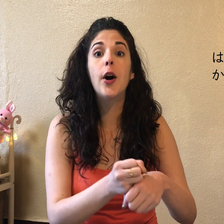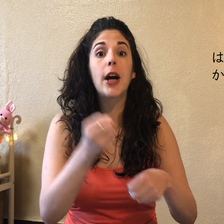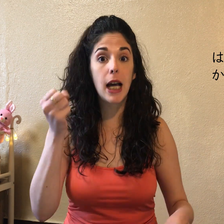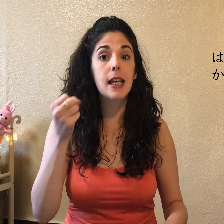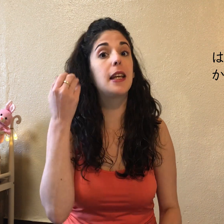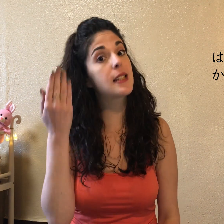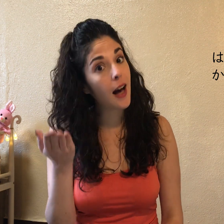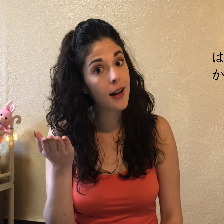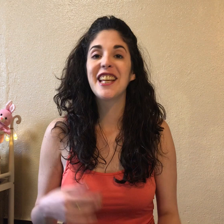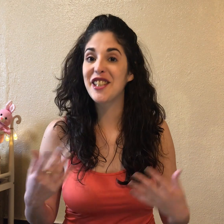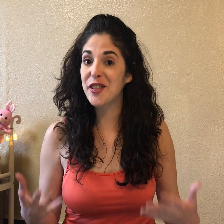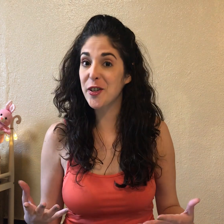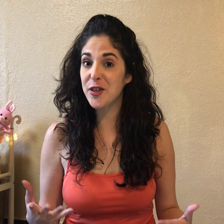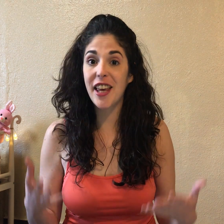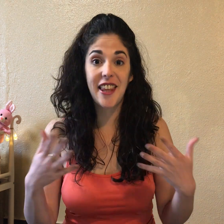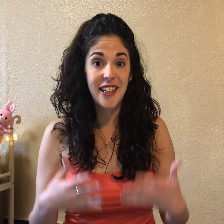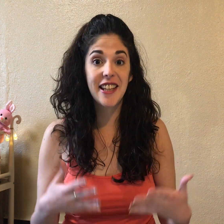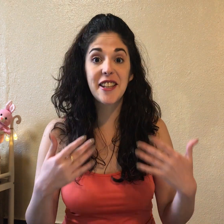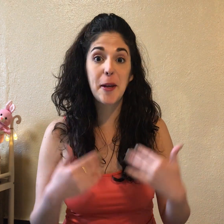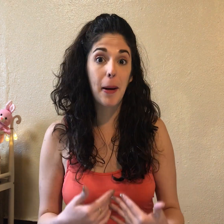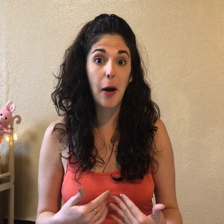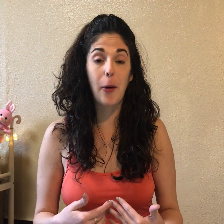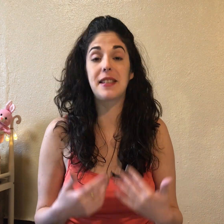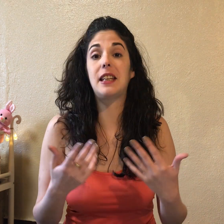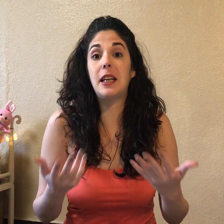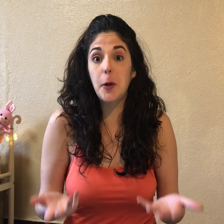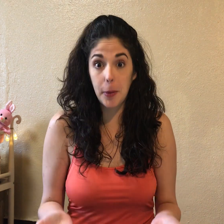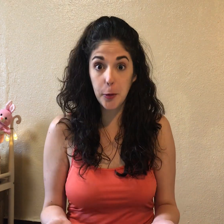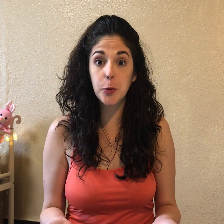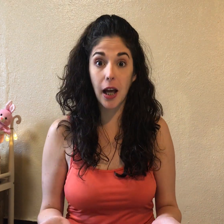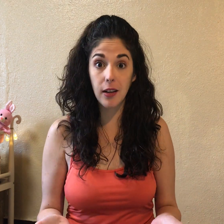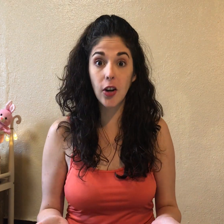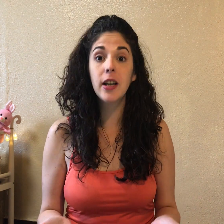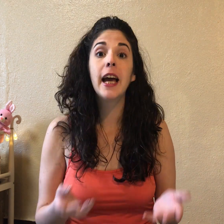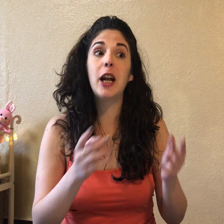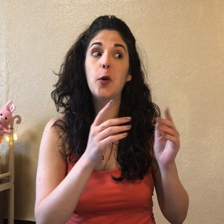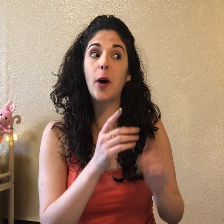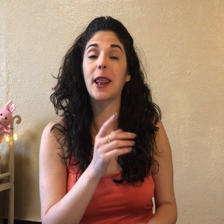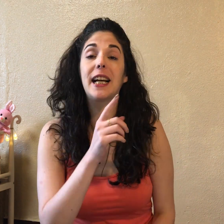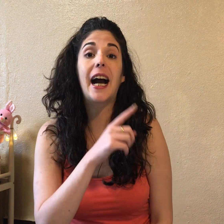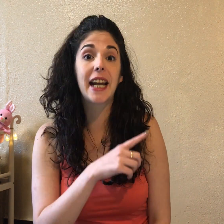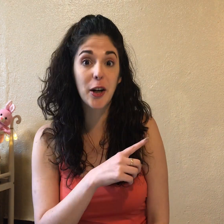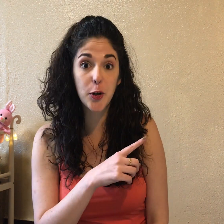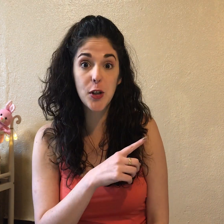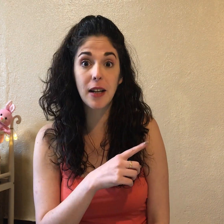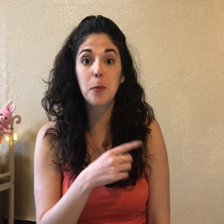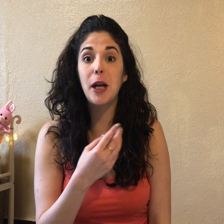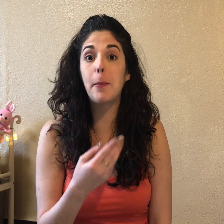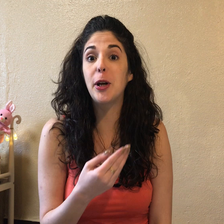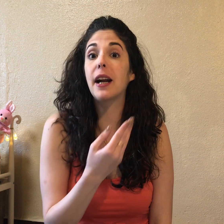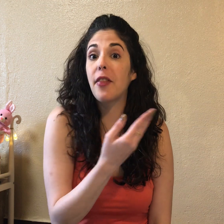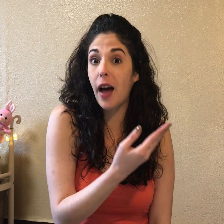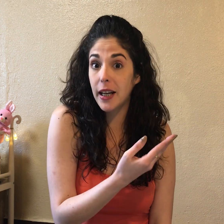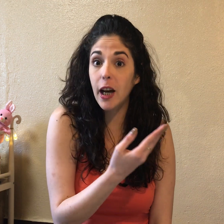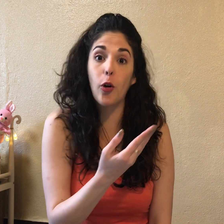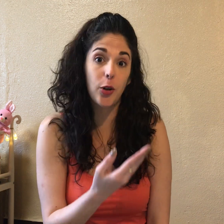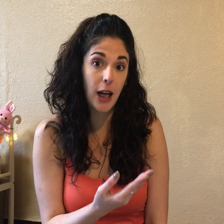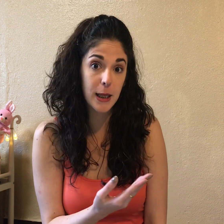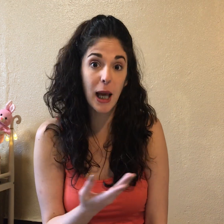kasa desu ka? Si yo no sé de quién es este paraguas y quiero preguntarlo, En lugar del hanako san voy a poner dare o donata,